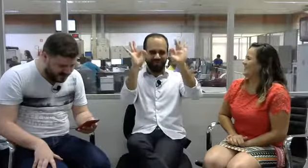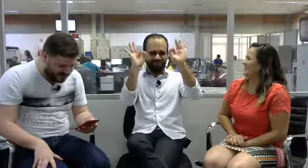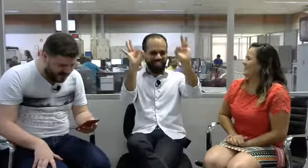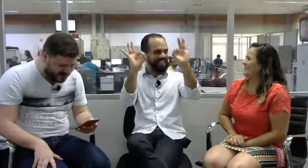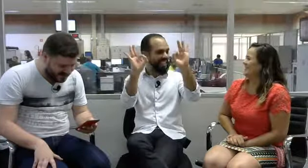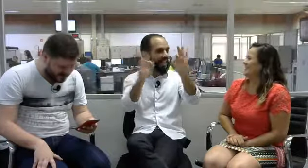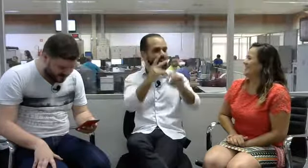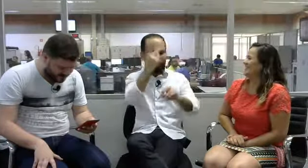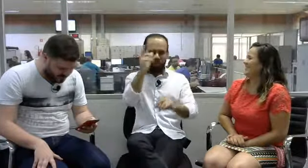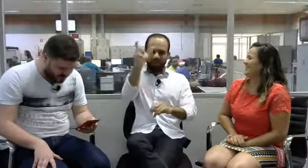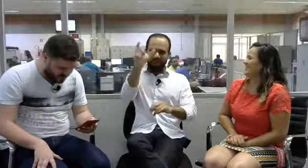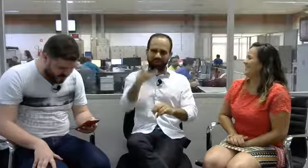incrível.